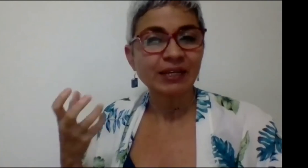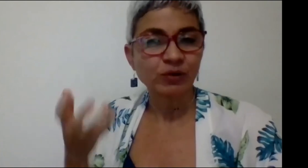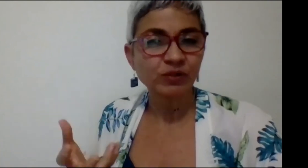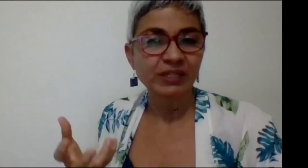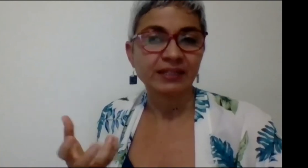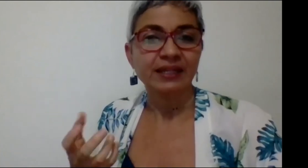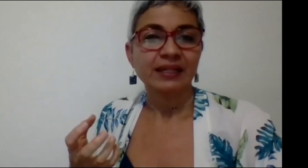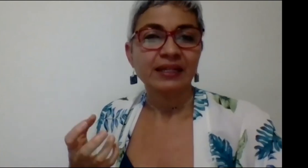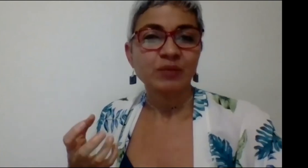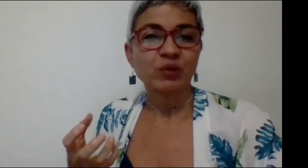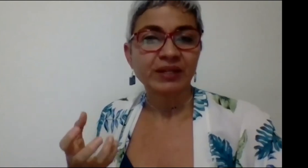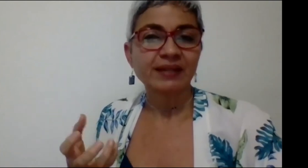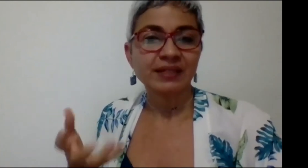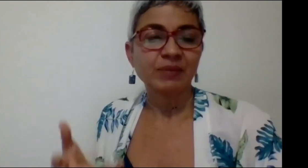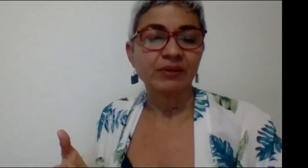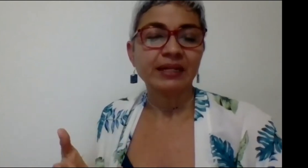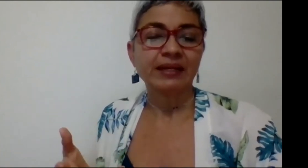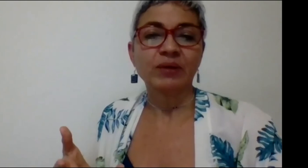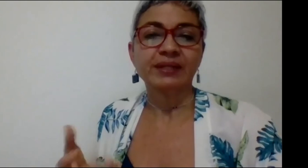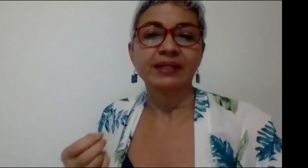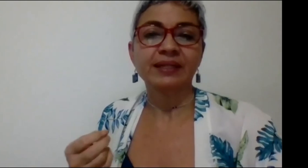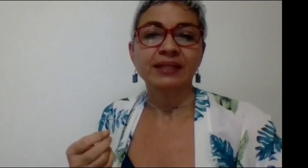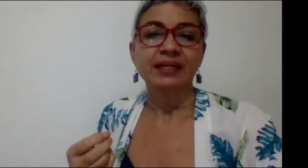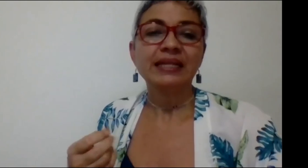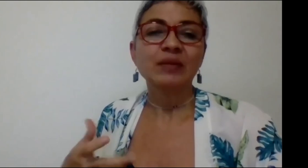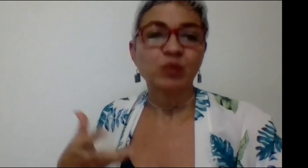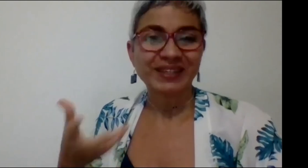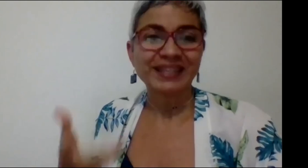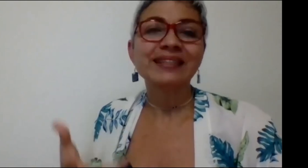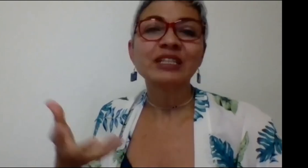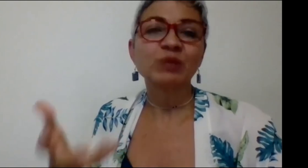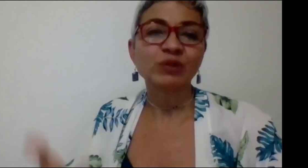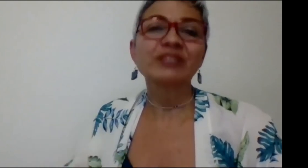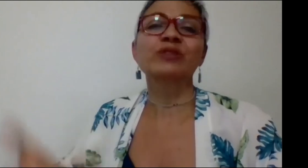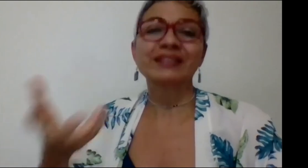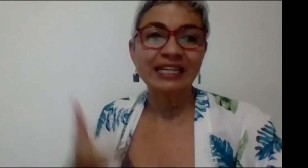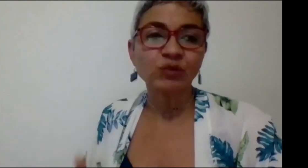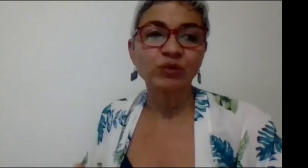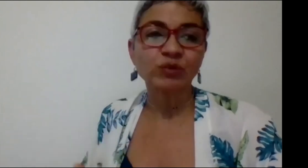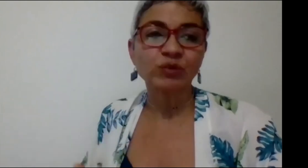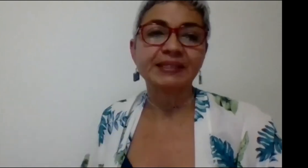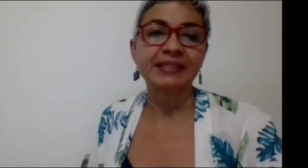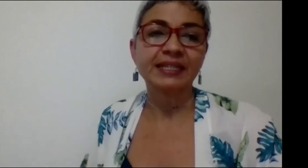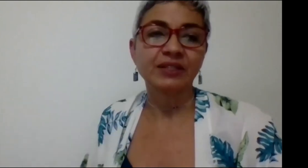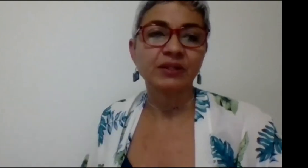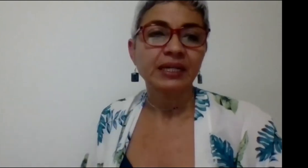reconozcan la importancia y el valor de la lengua de señas y la importancia de las personas sordas en nuestro campus universitario.